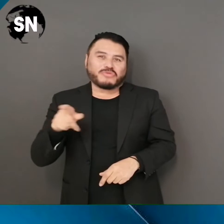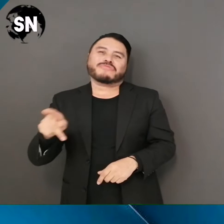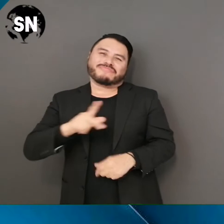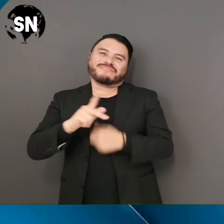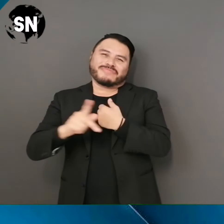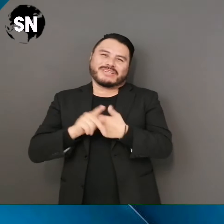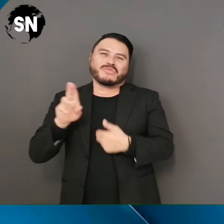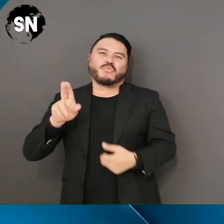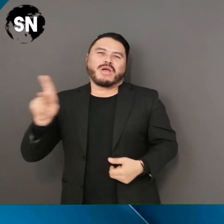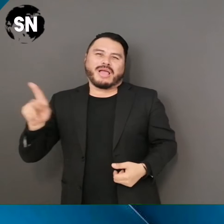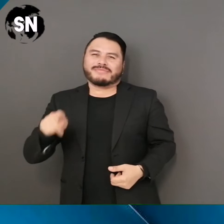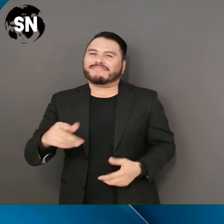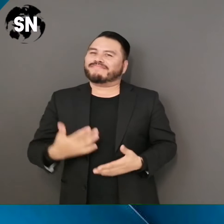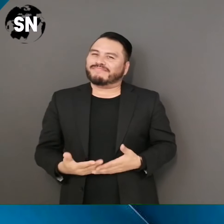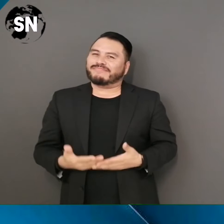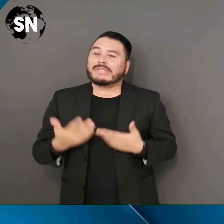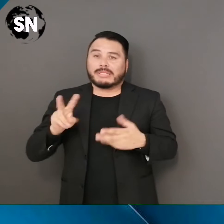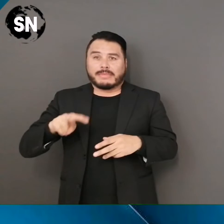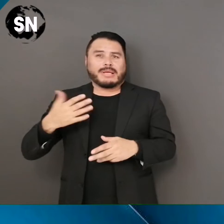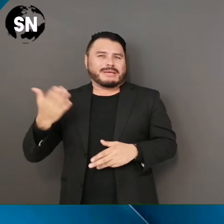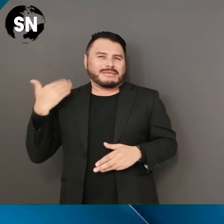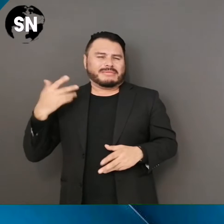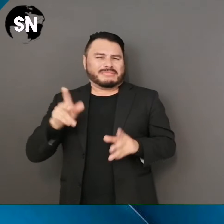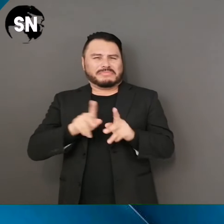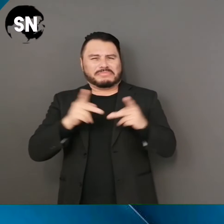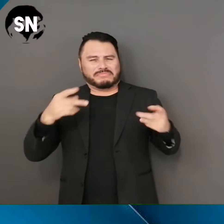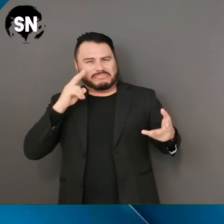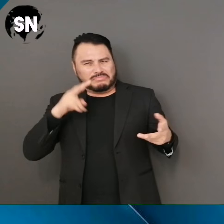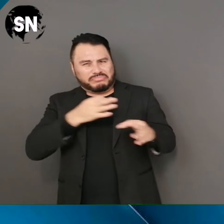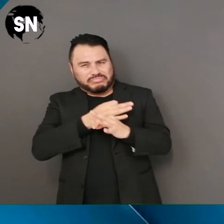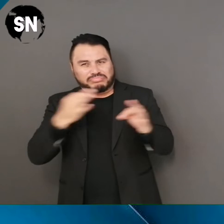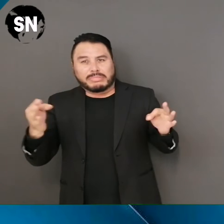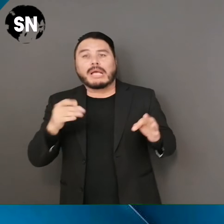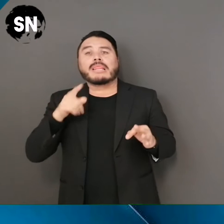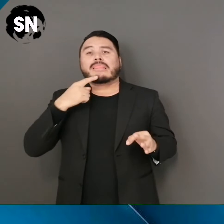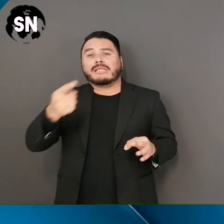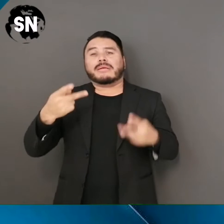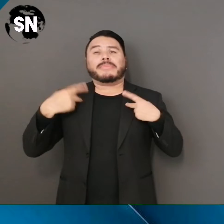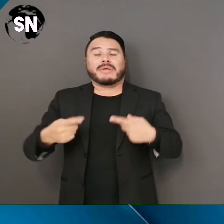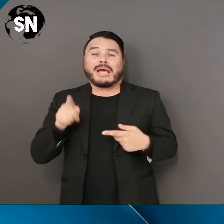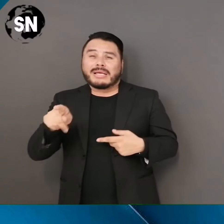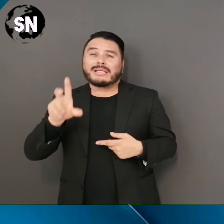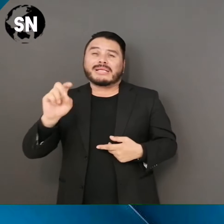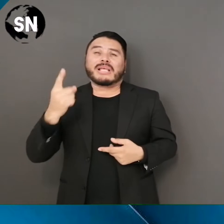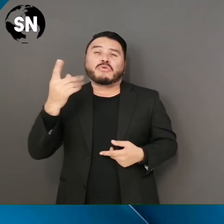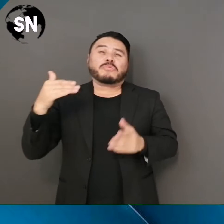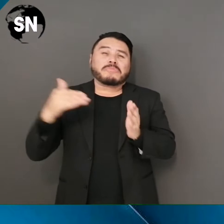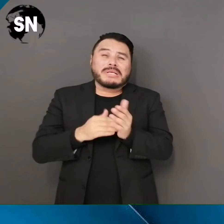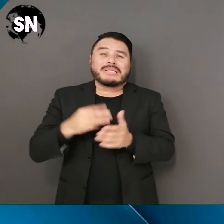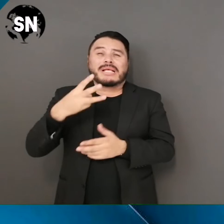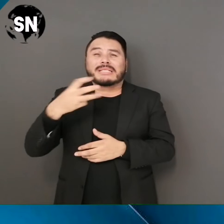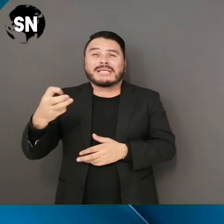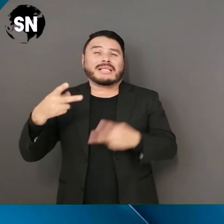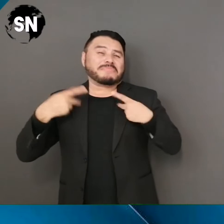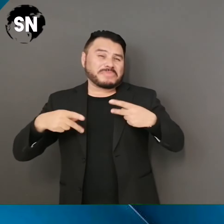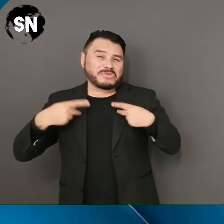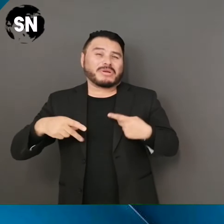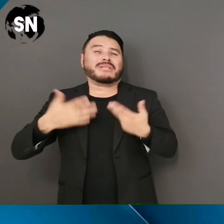Según estadísticas oficiales publicadas este martes, en ese país suman ya 32.313 muertes por COVID